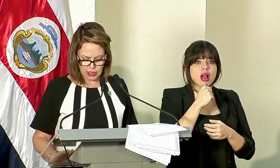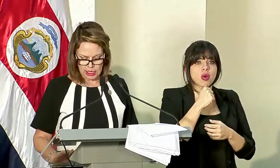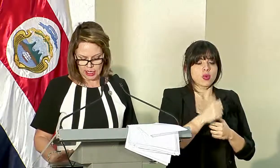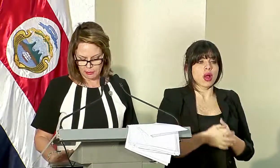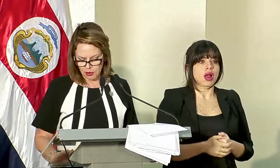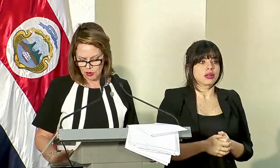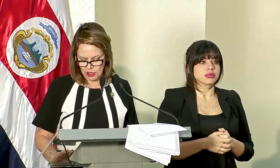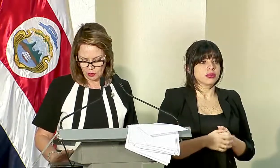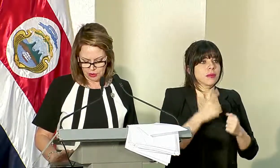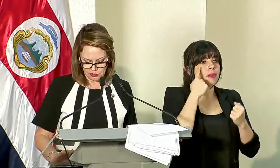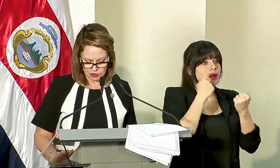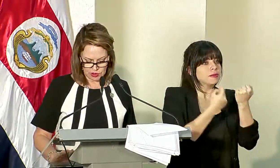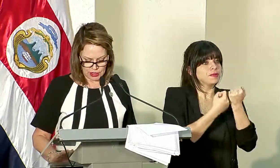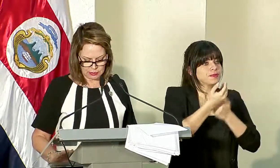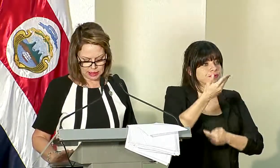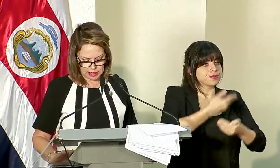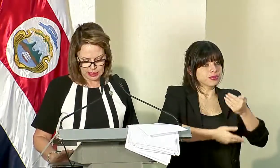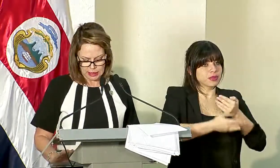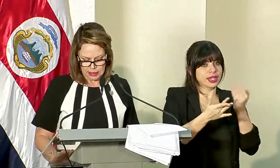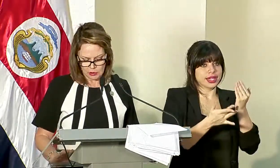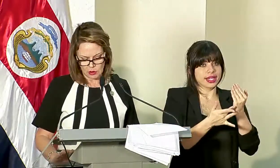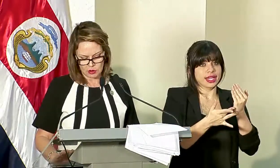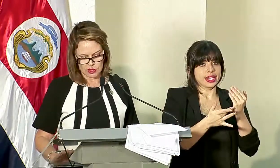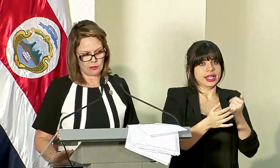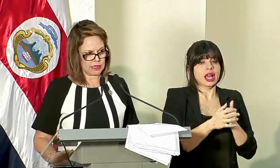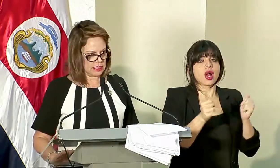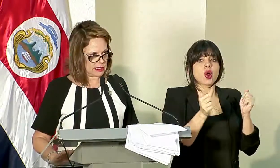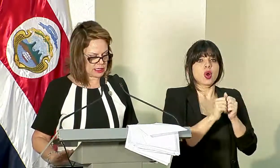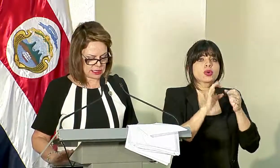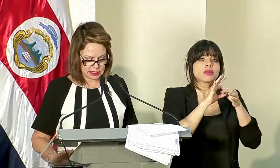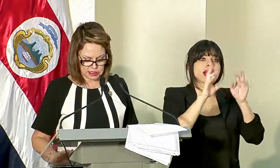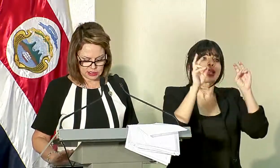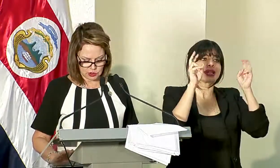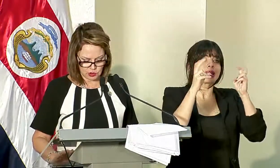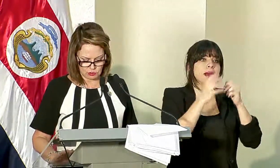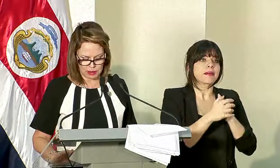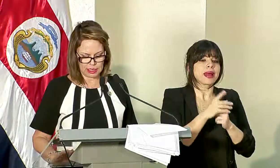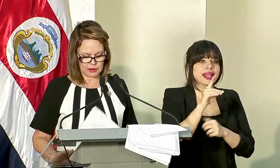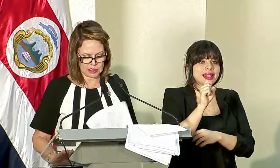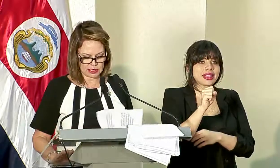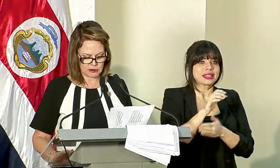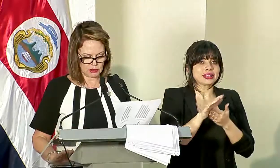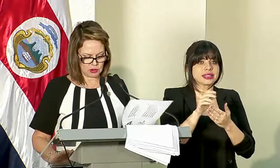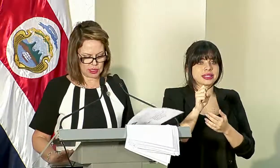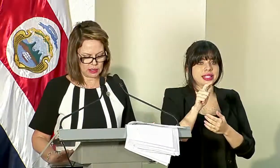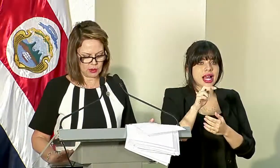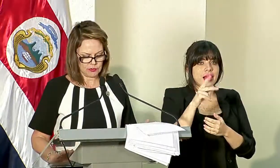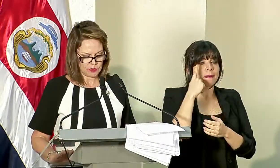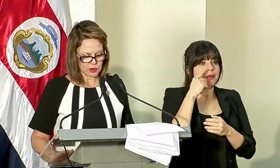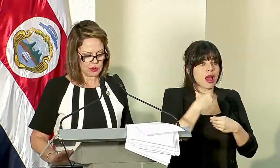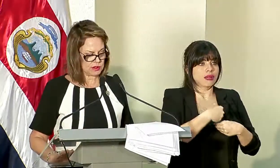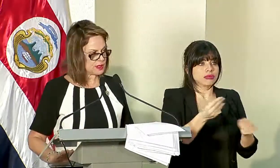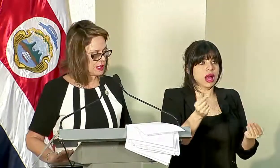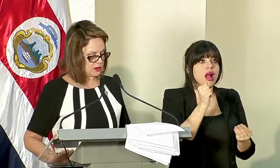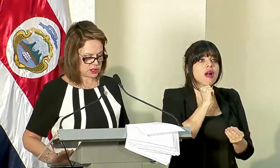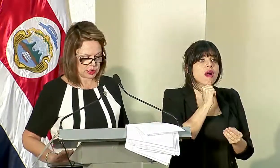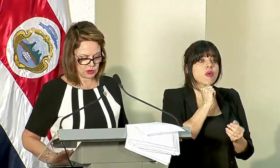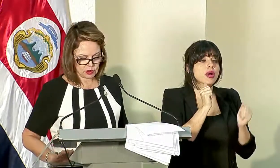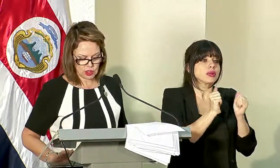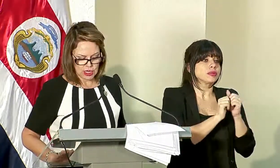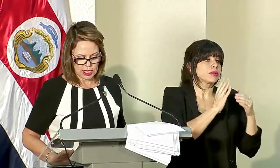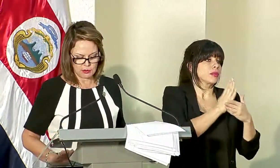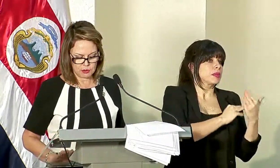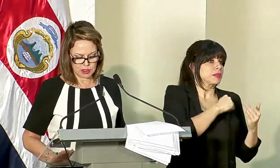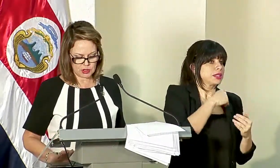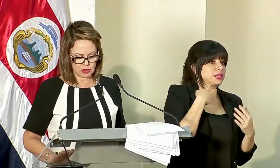de agua, en apoyo a la cooperación técnica con los temas de desalinización para el abastecimiento del agua. Con el Ministerio de